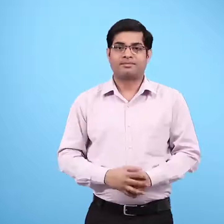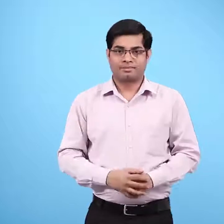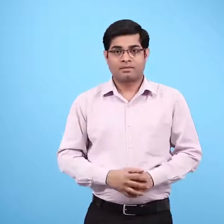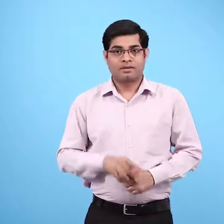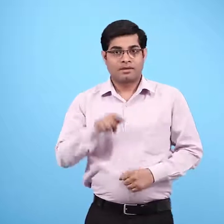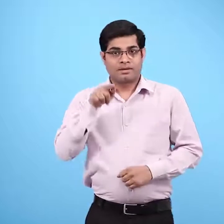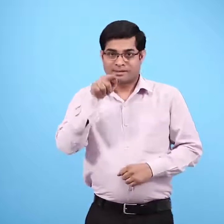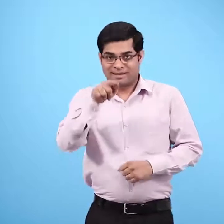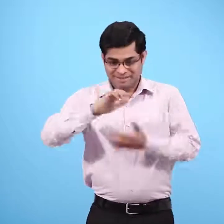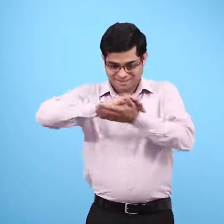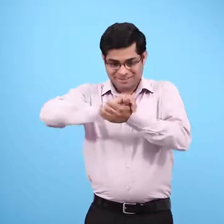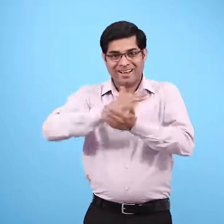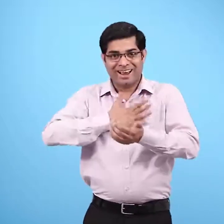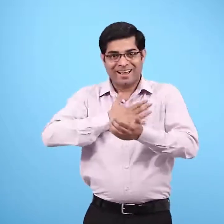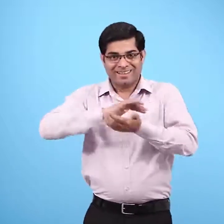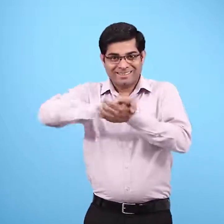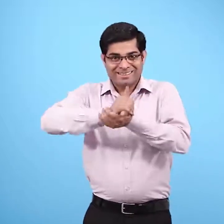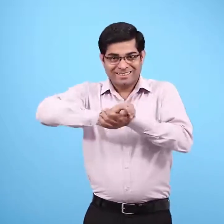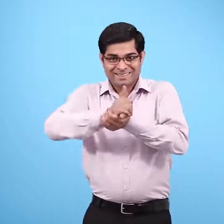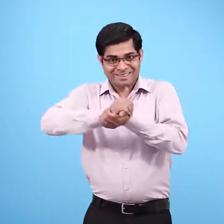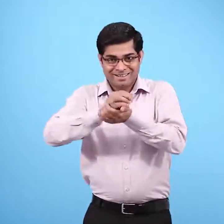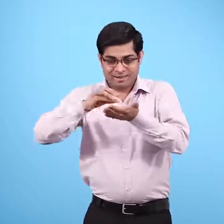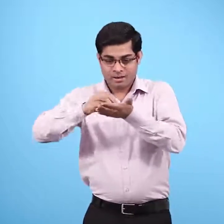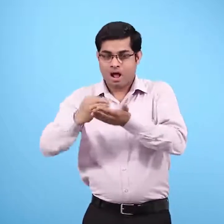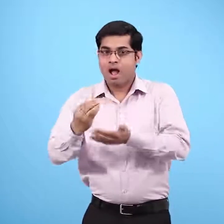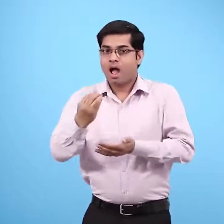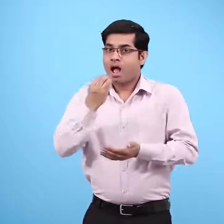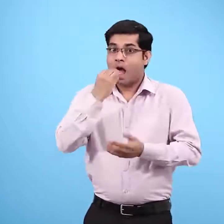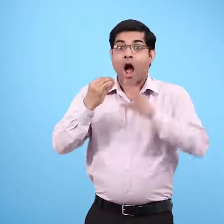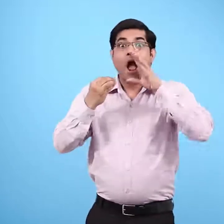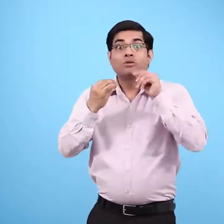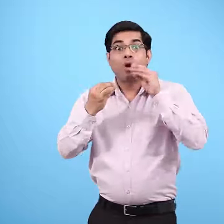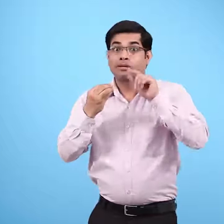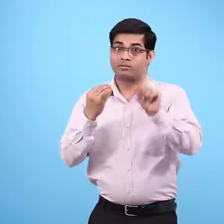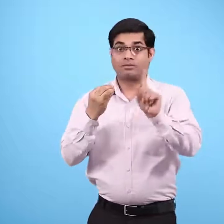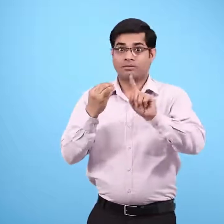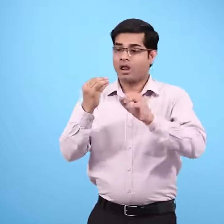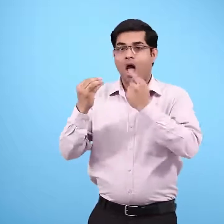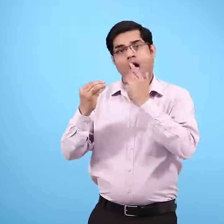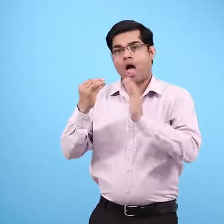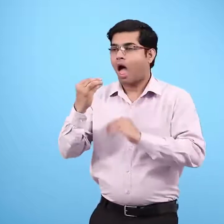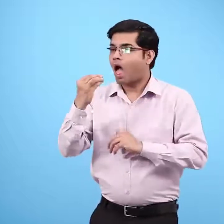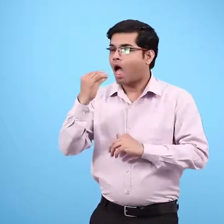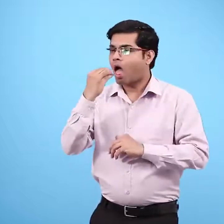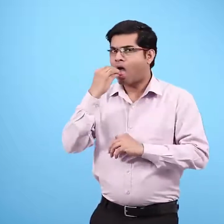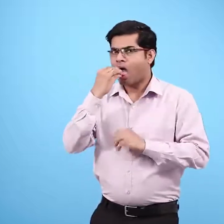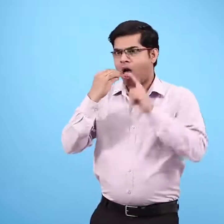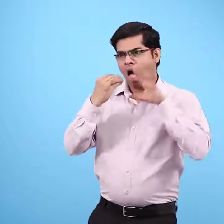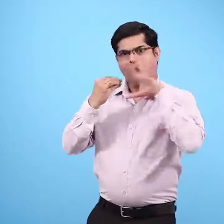अगर तुम्हारी जीब पर सौफ के दाने रखें तो क्या तुम बिना चबाए उसे पहचान पाओगे?